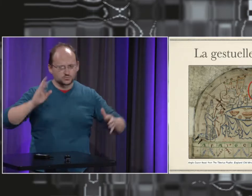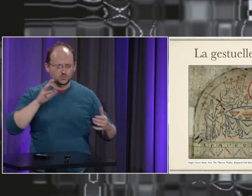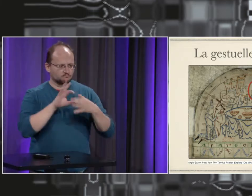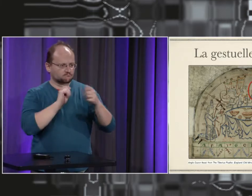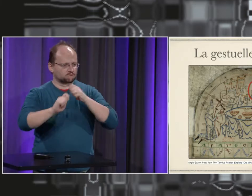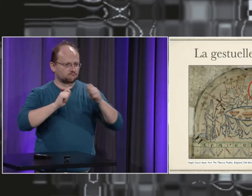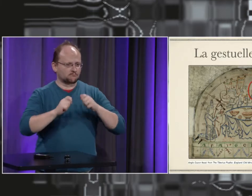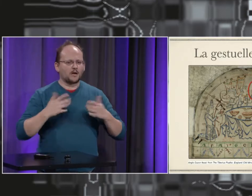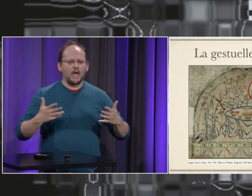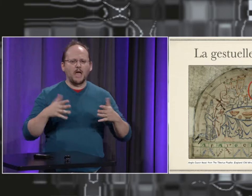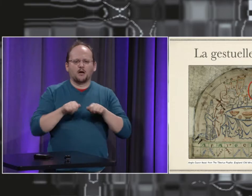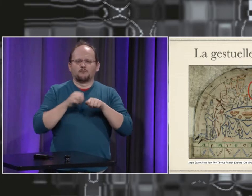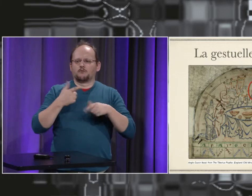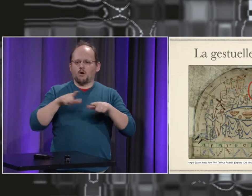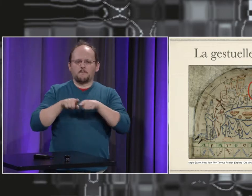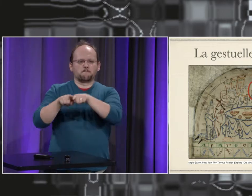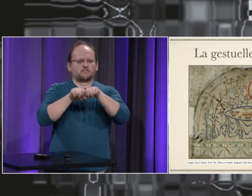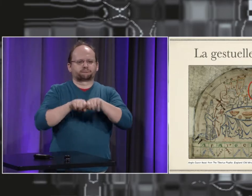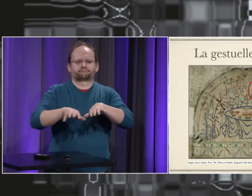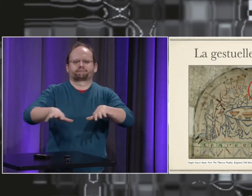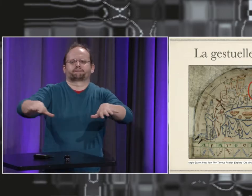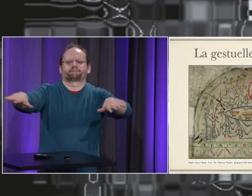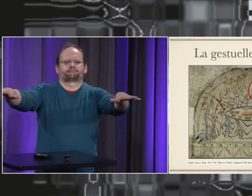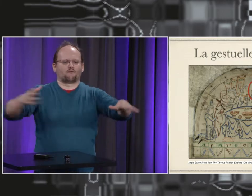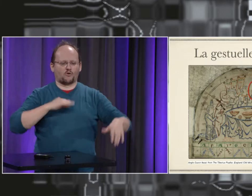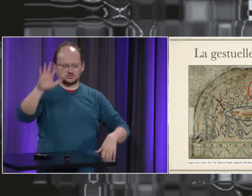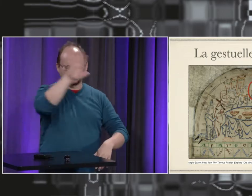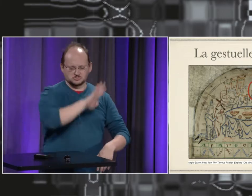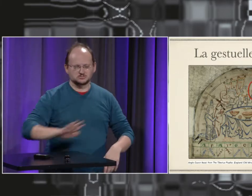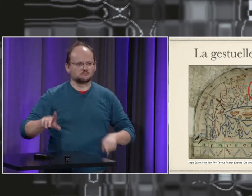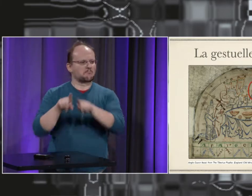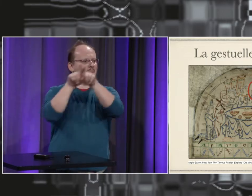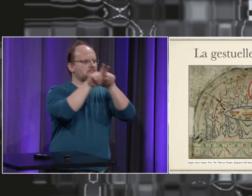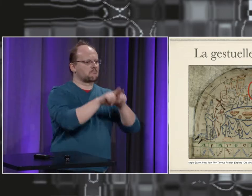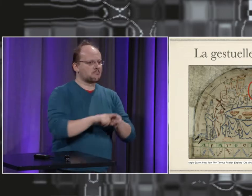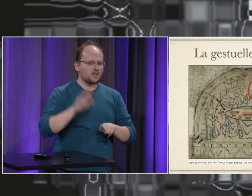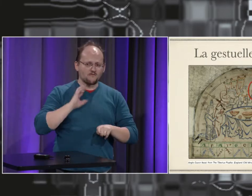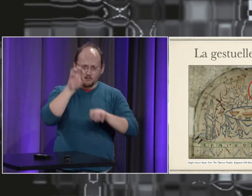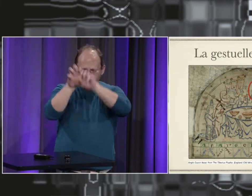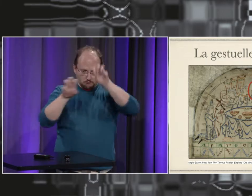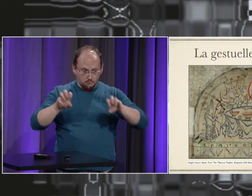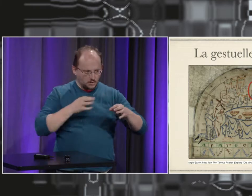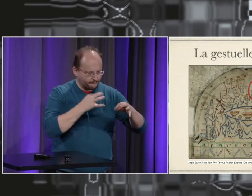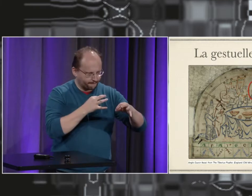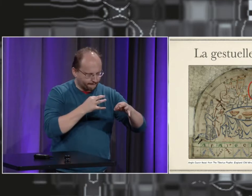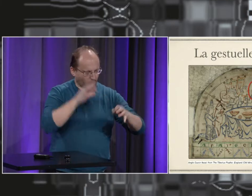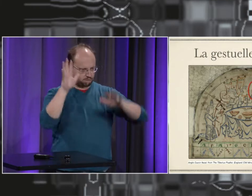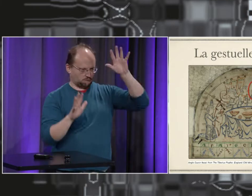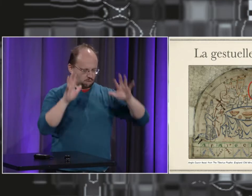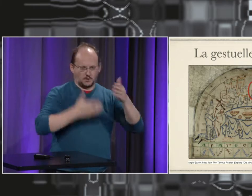se gesticulaient mimaient pour se faire comprendre c'est bien plus tard qu'il y aura une uniformisation par le français